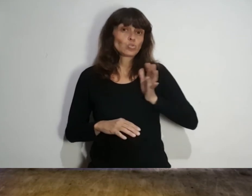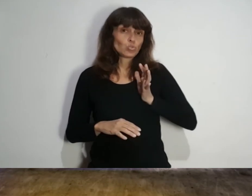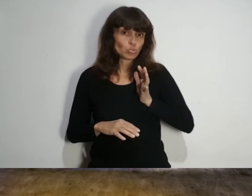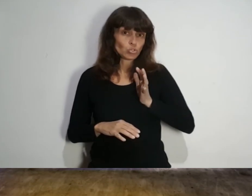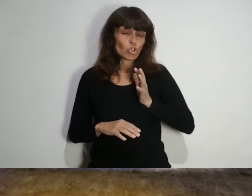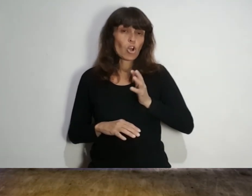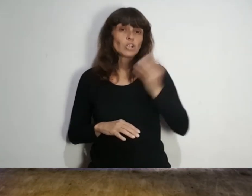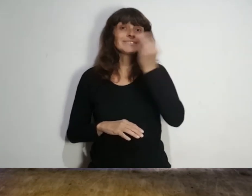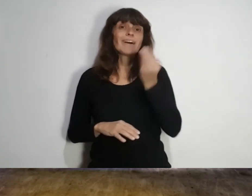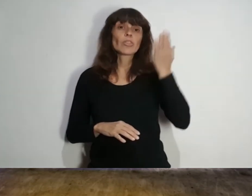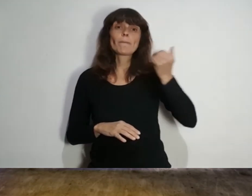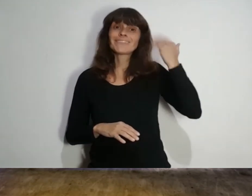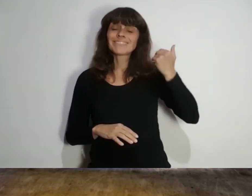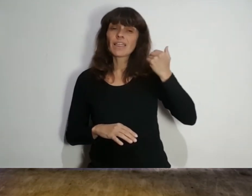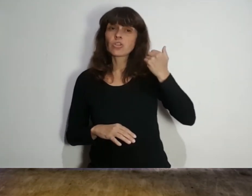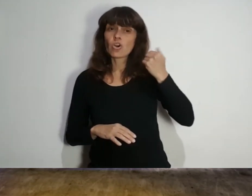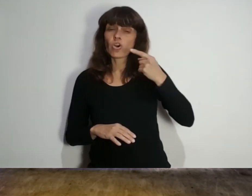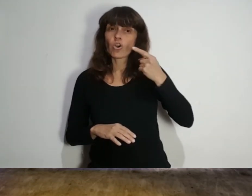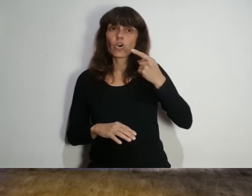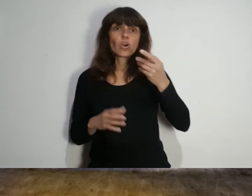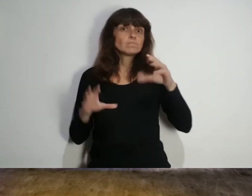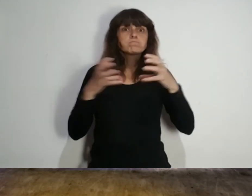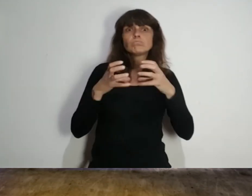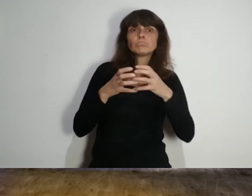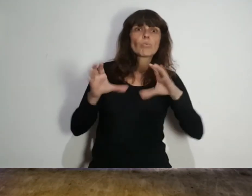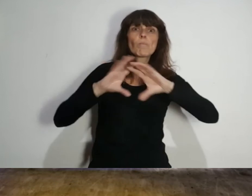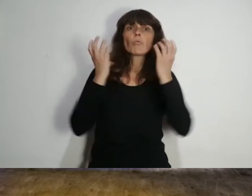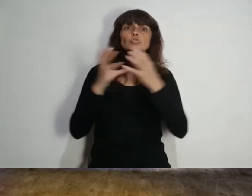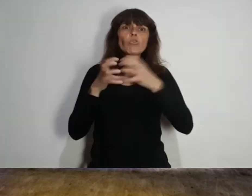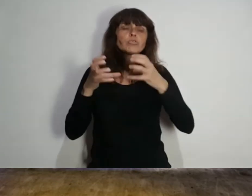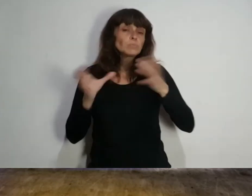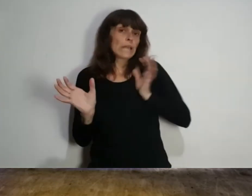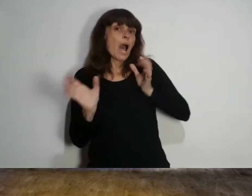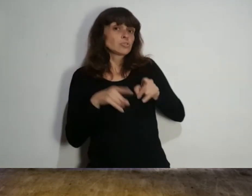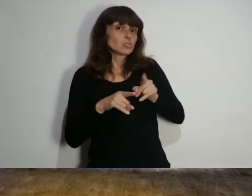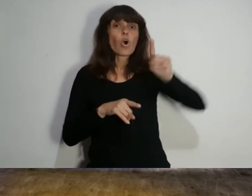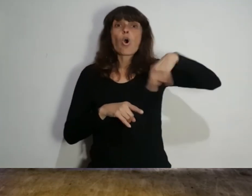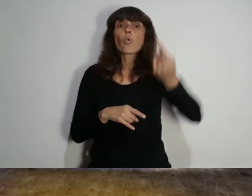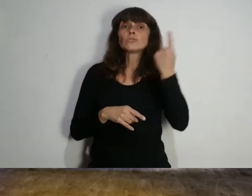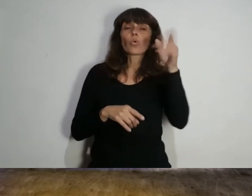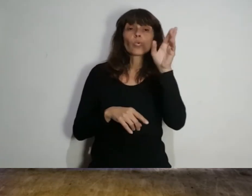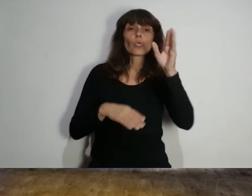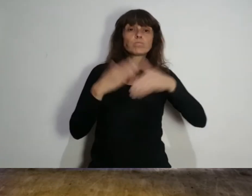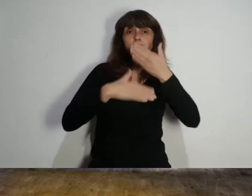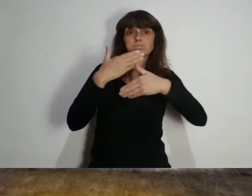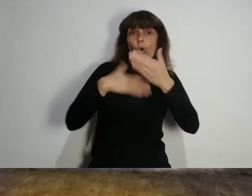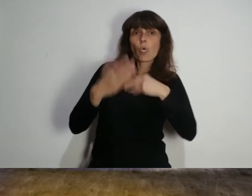¿Susto? El pasado sábado 12 de junio el mundo del fútbol se paralizó cuando Christian Eriksen